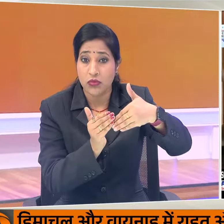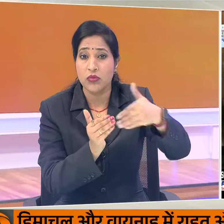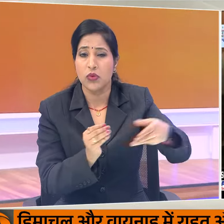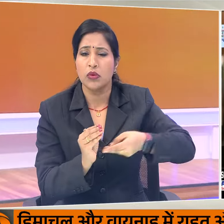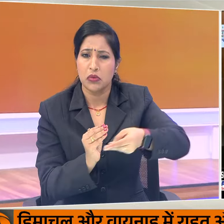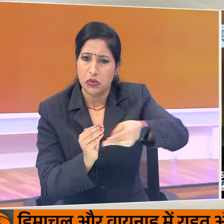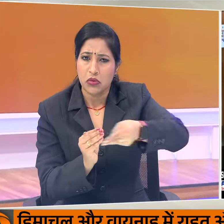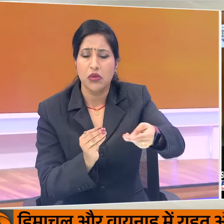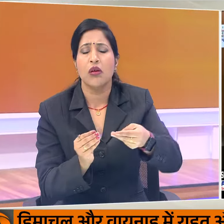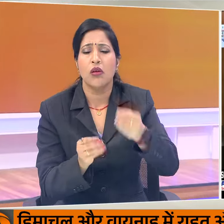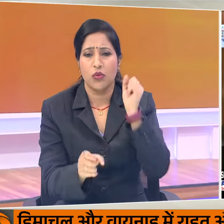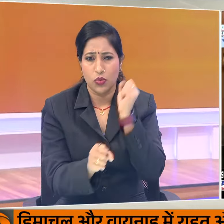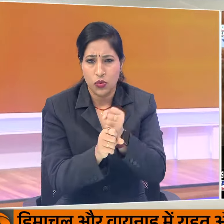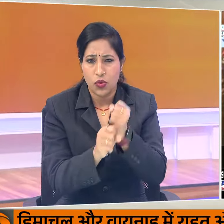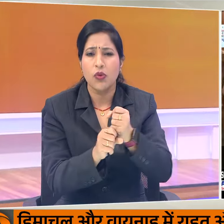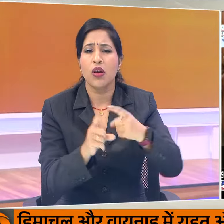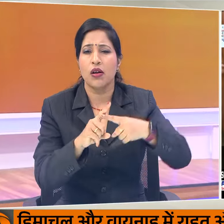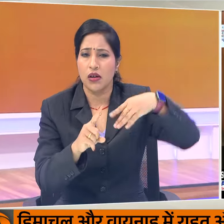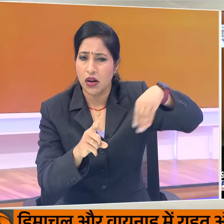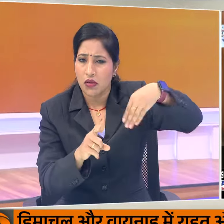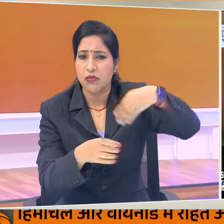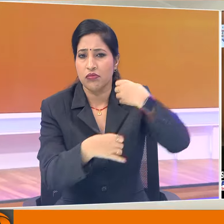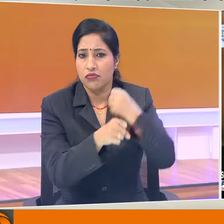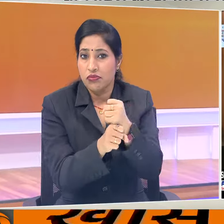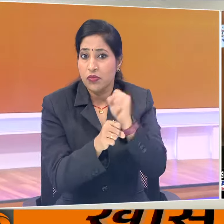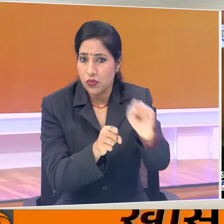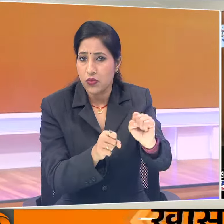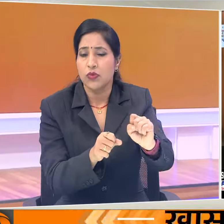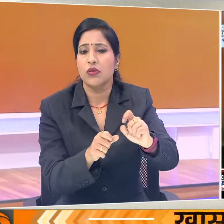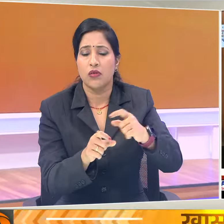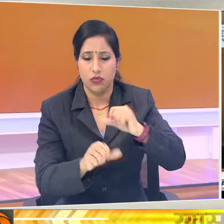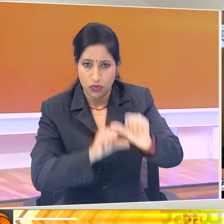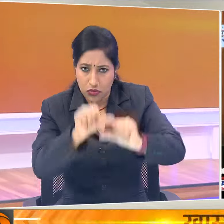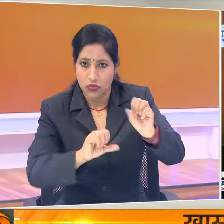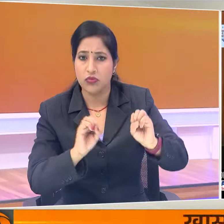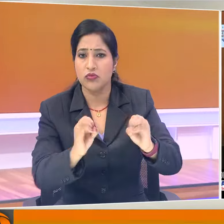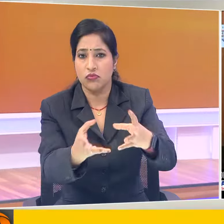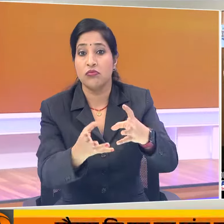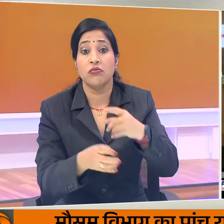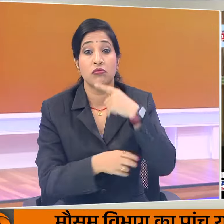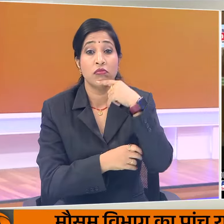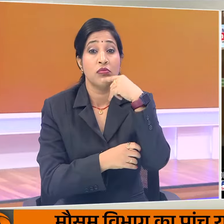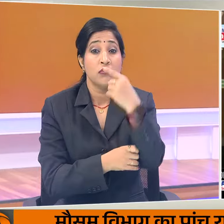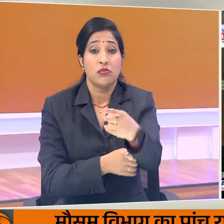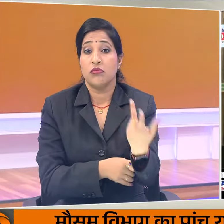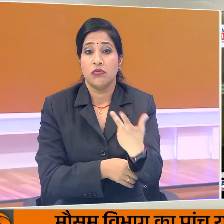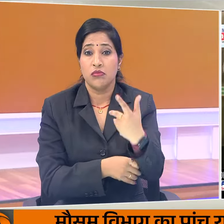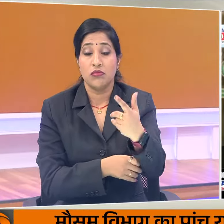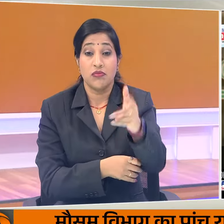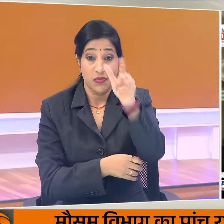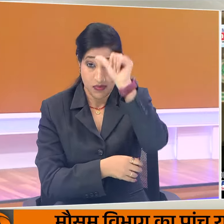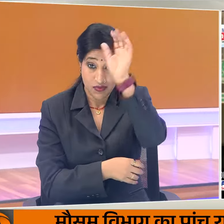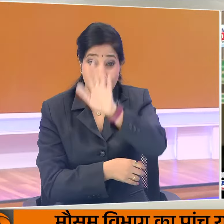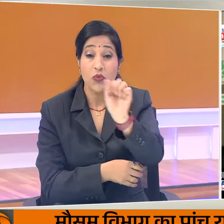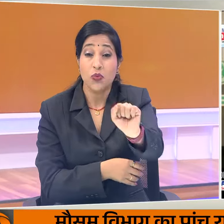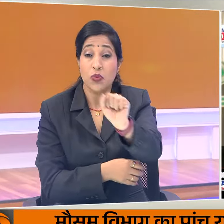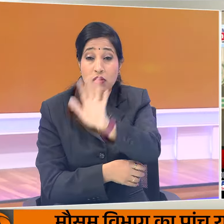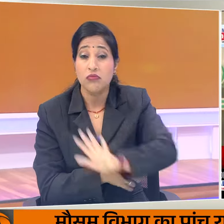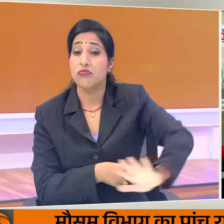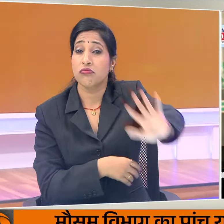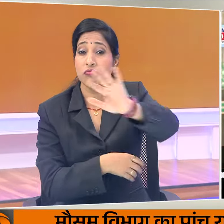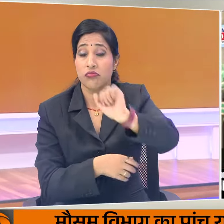वो जल्द ही अंतरिम सरकार के गठन की प्रक्रिया शुरू करेंगे। उन्होंने कहा कि देश